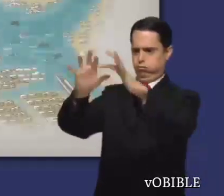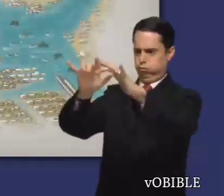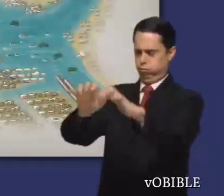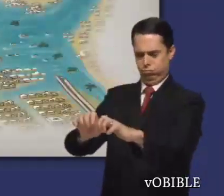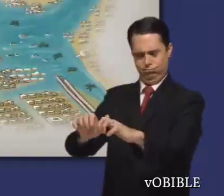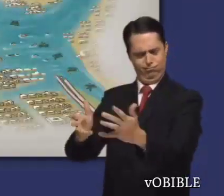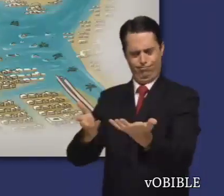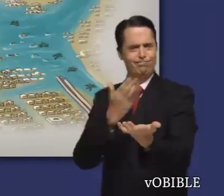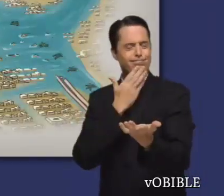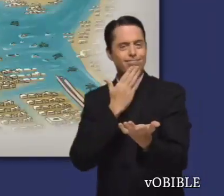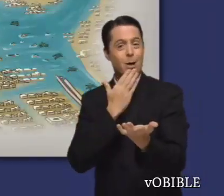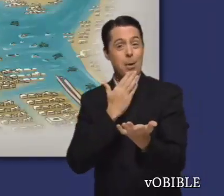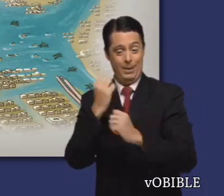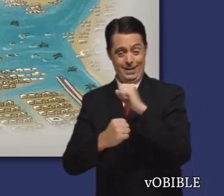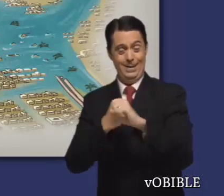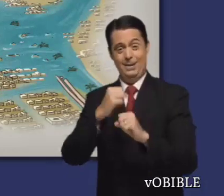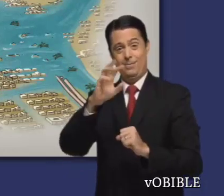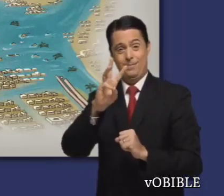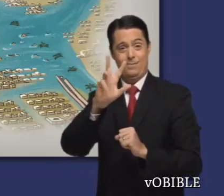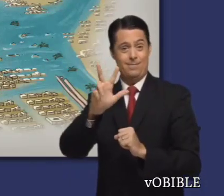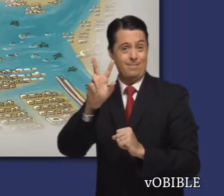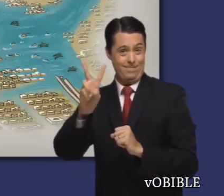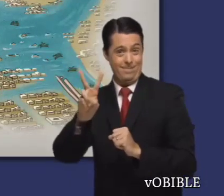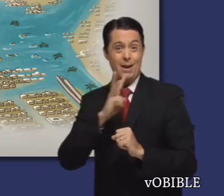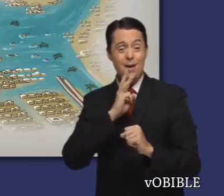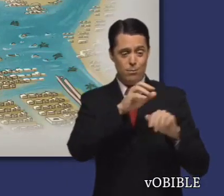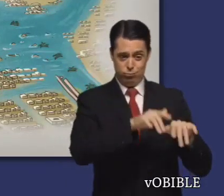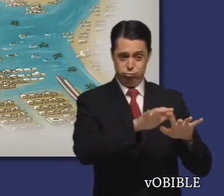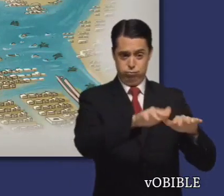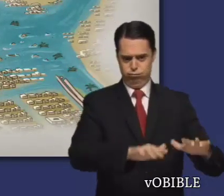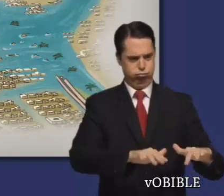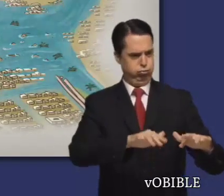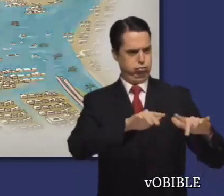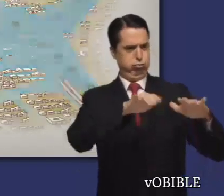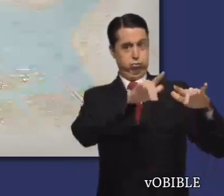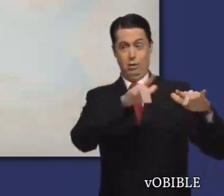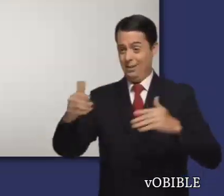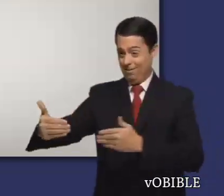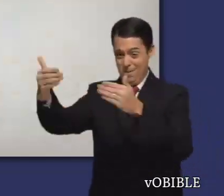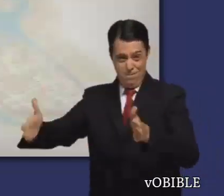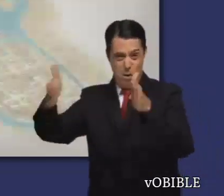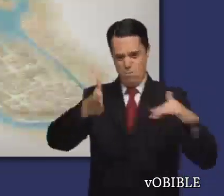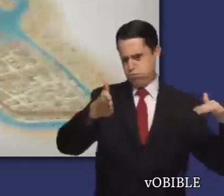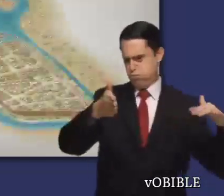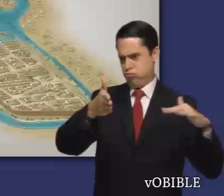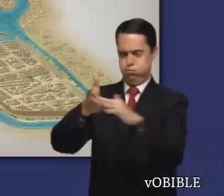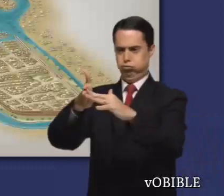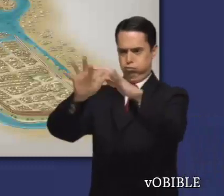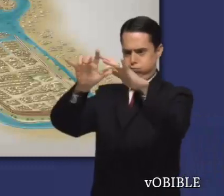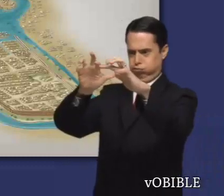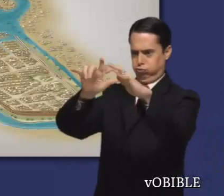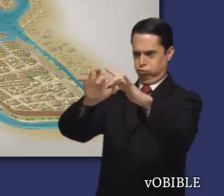abiertas y el palacio mismo sería disuelto. Dichas palabras se cumplieron en el 632 a.n.